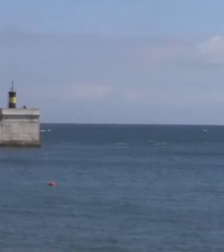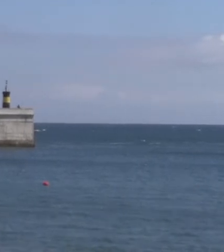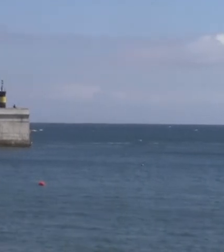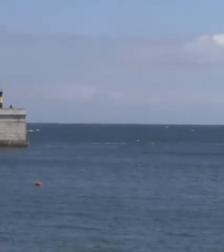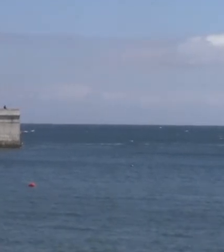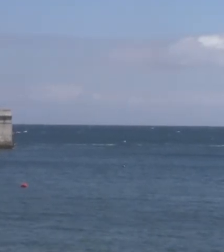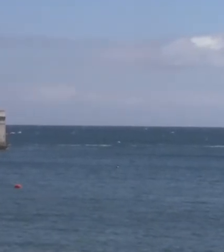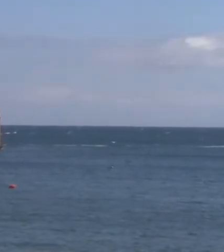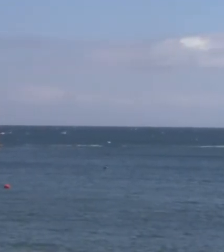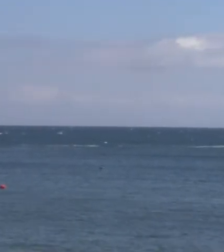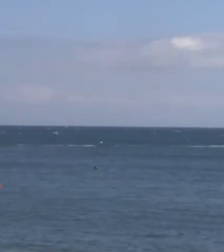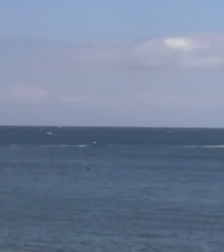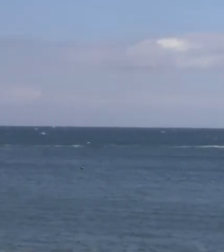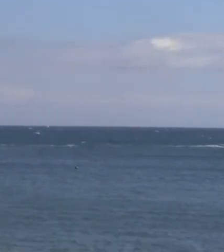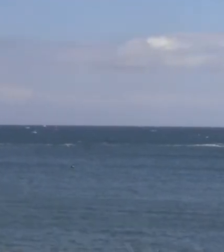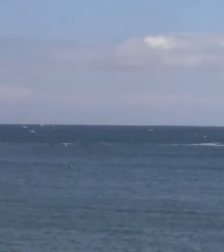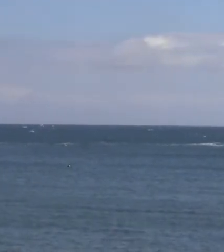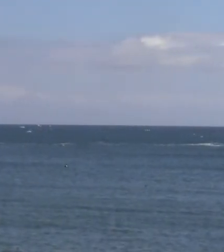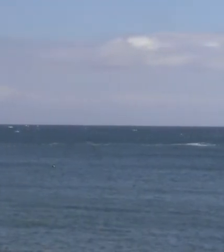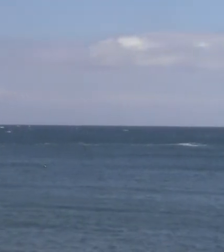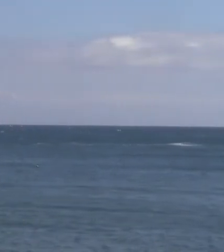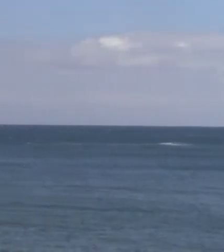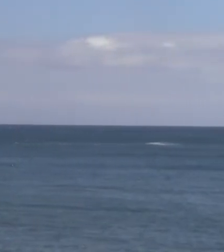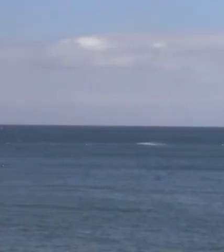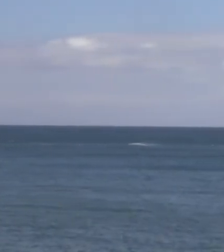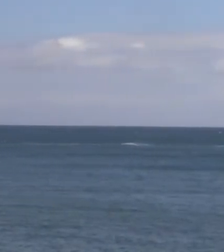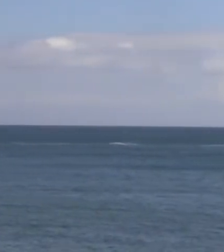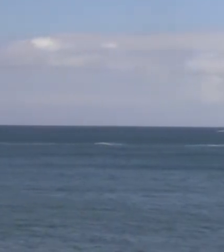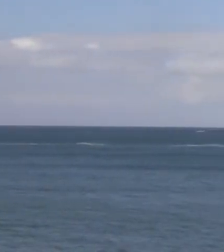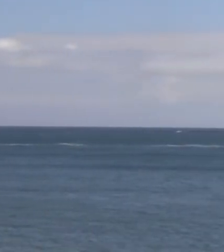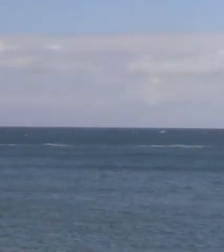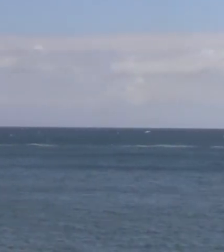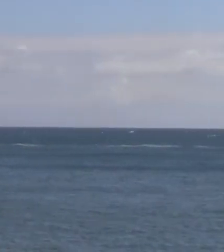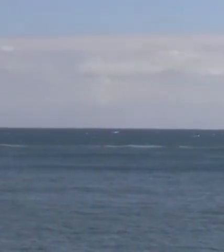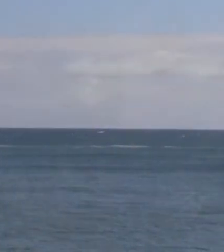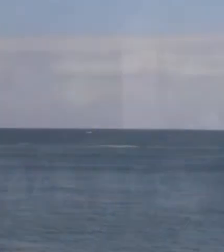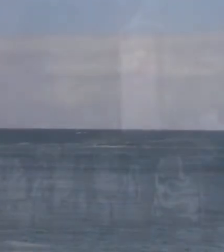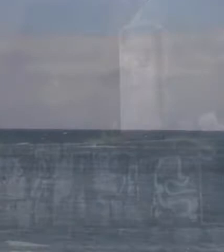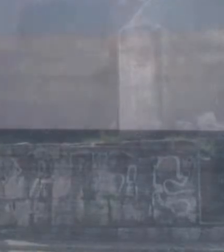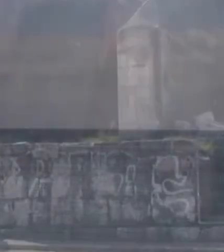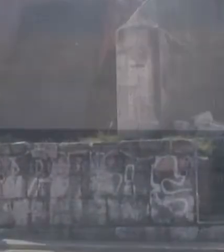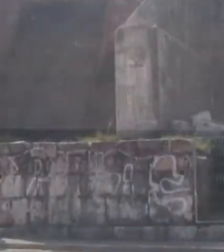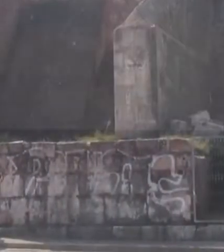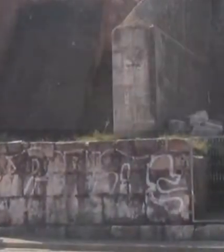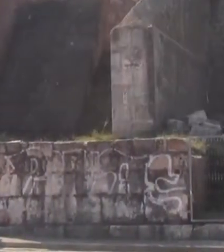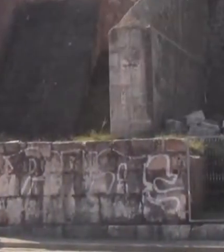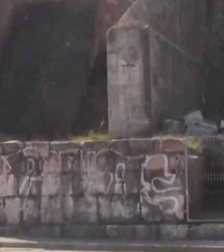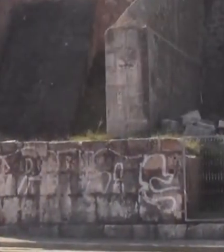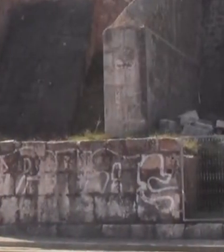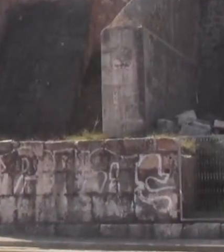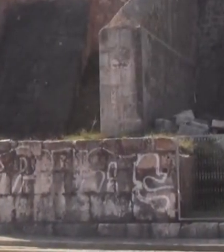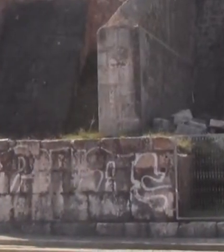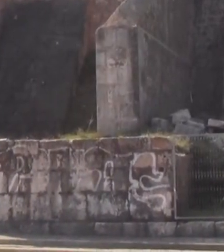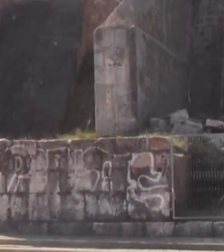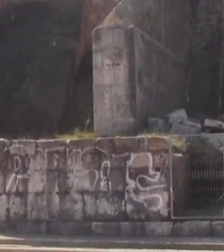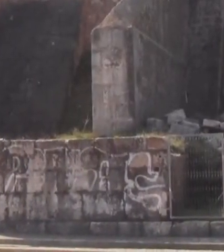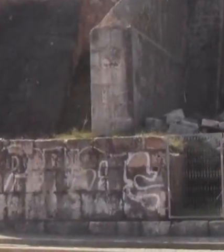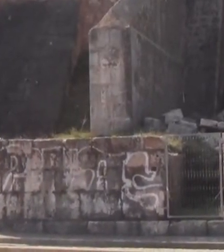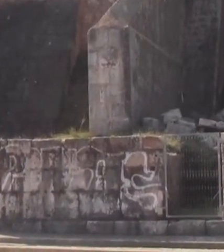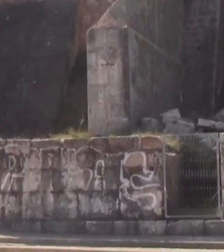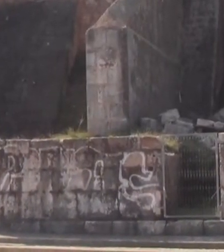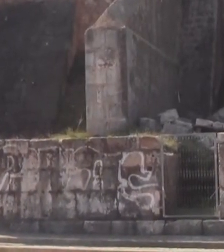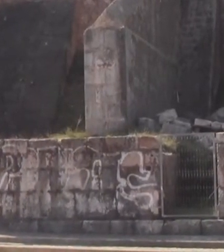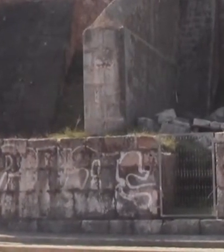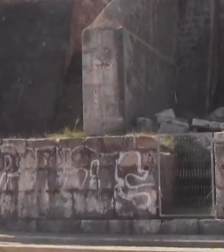Comillas y Rulova, propiedad de la Real Compañía Asturiana de Minas. Aún se conservan la zona del puerto los grandes diques de acopio de mineral.